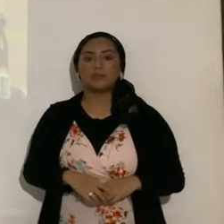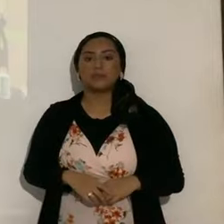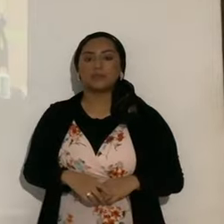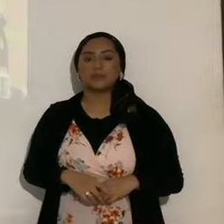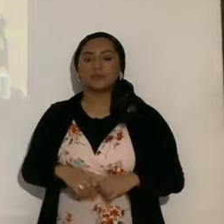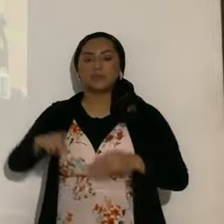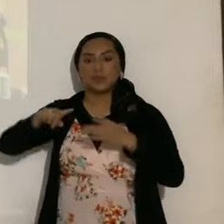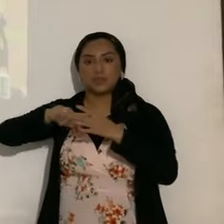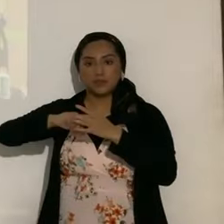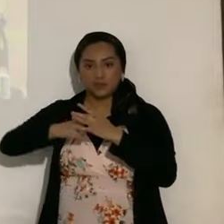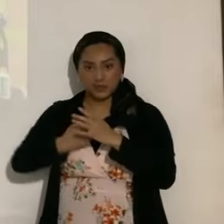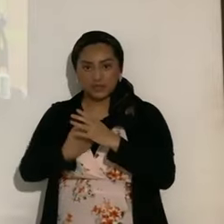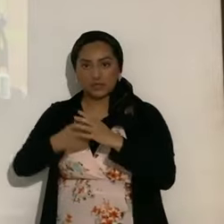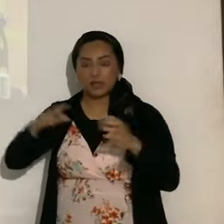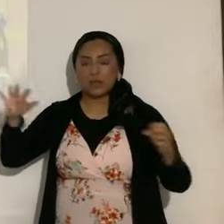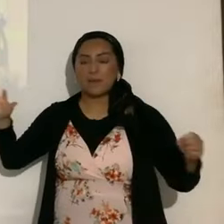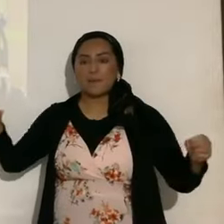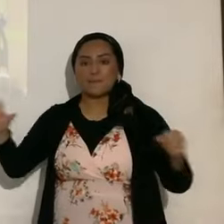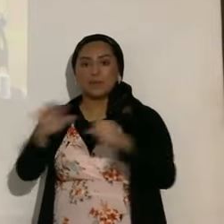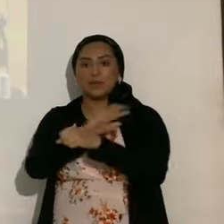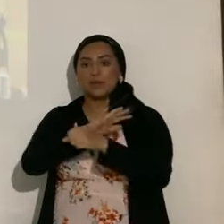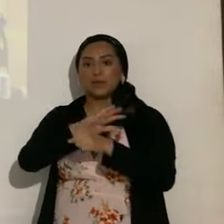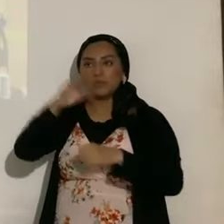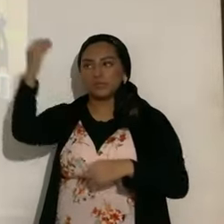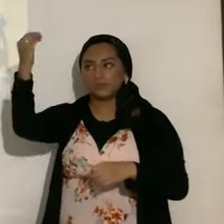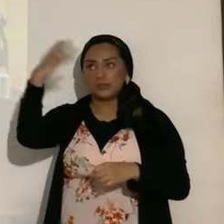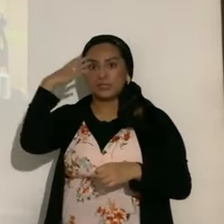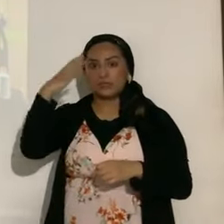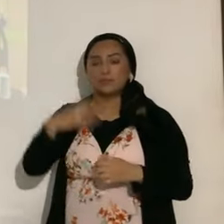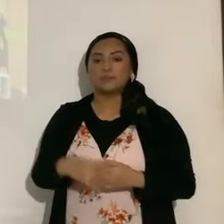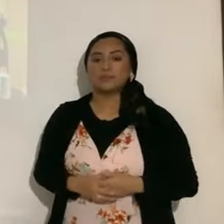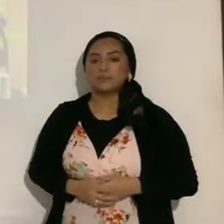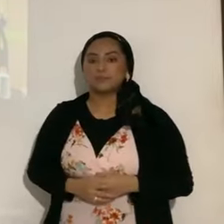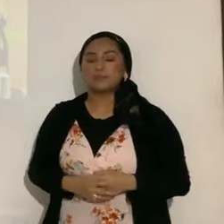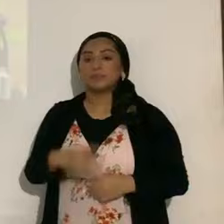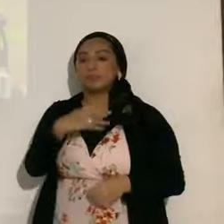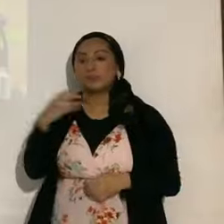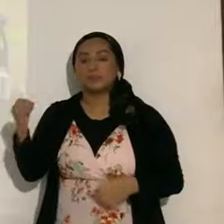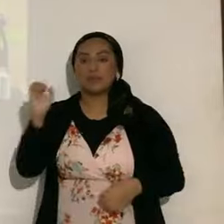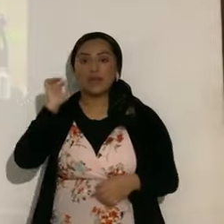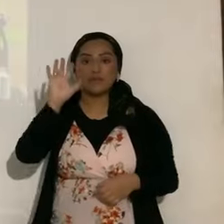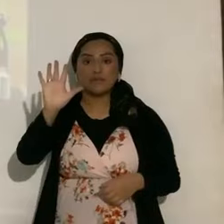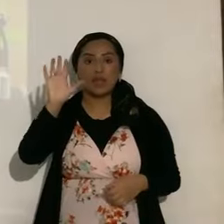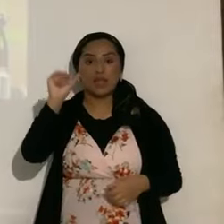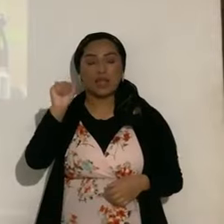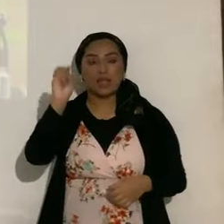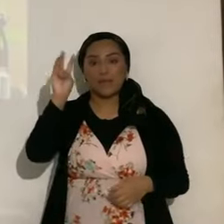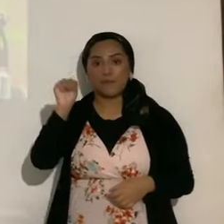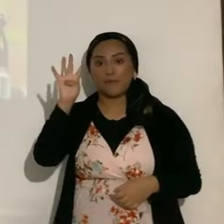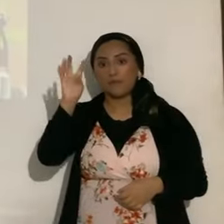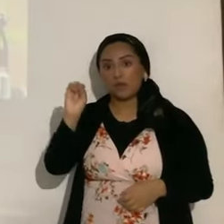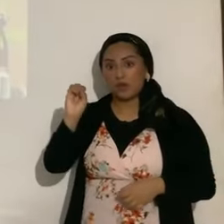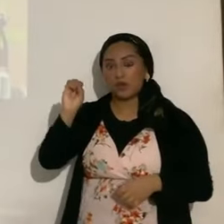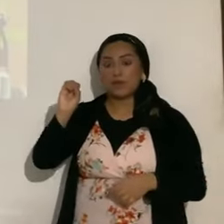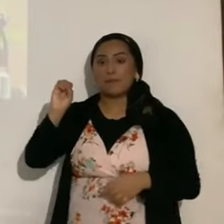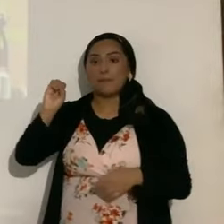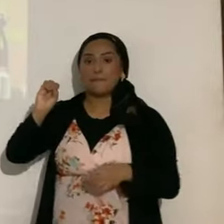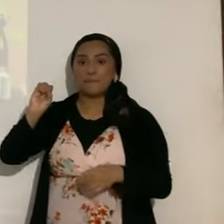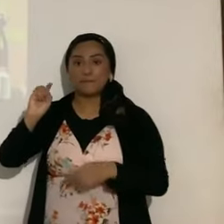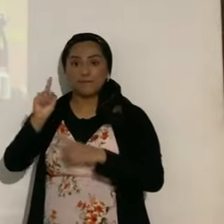comenzará el eclipse total de Sol, y a las 5 de la mañana, con 40 minutos, terminará el parcial de